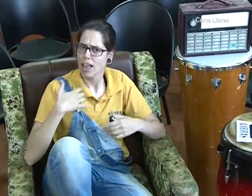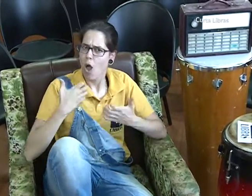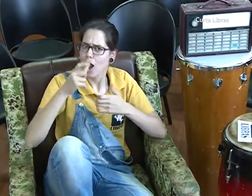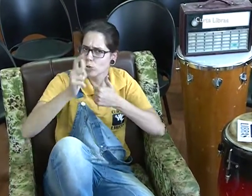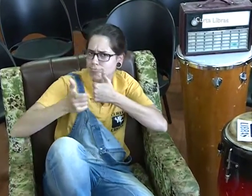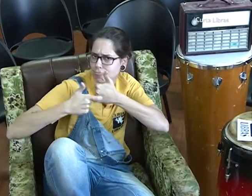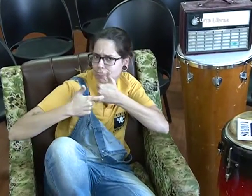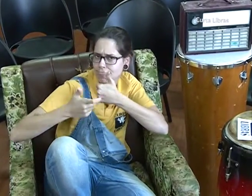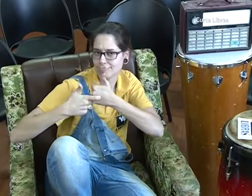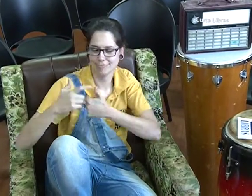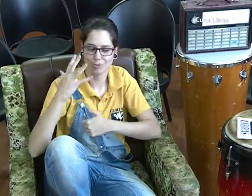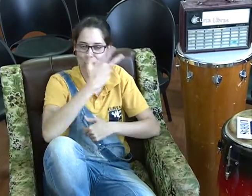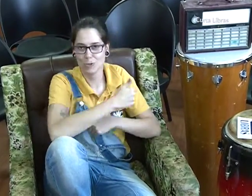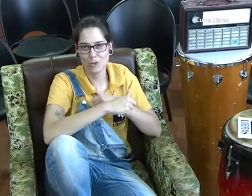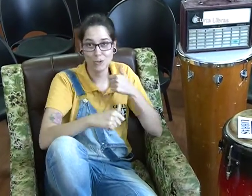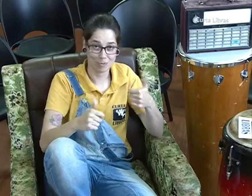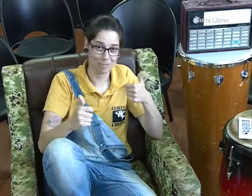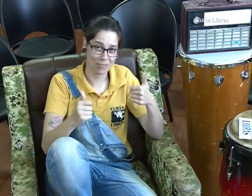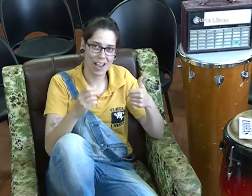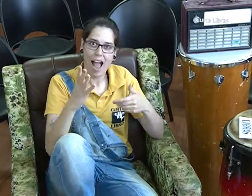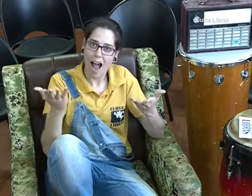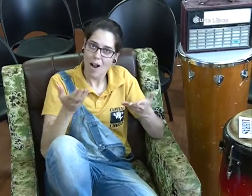canal, porque vai ser tudo muito lindo. Bem-vindos!